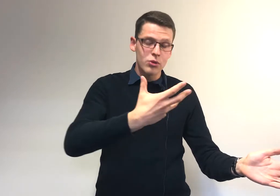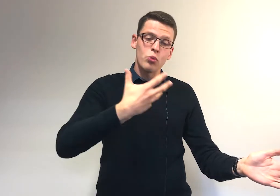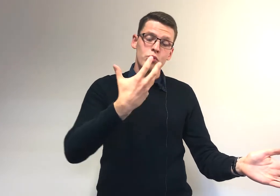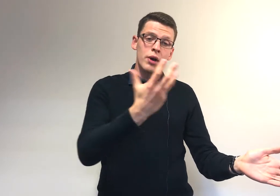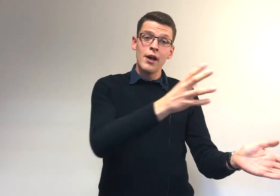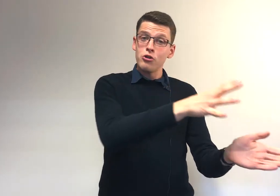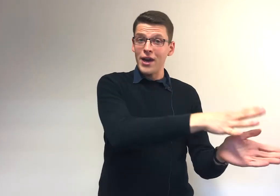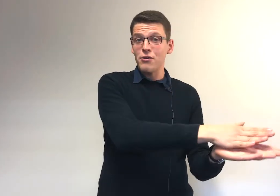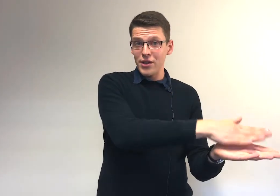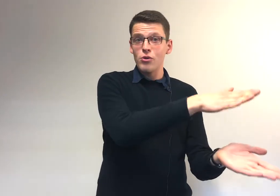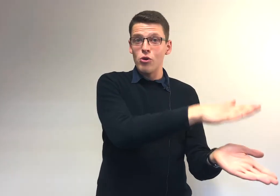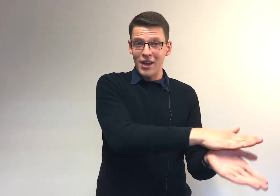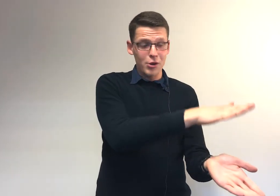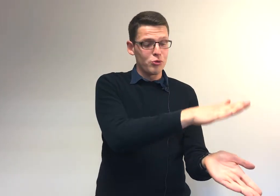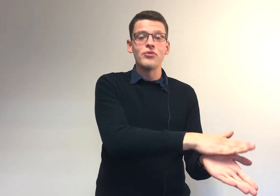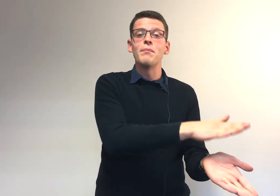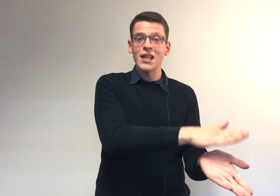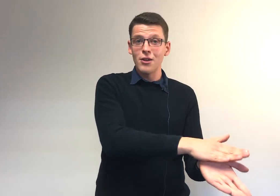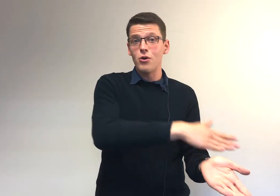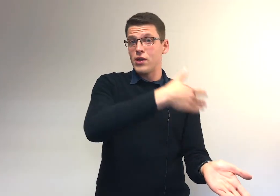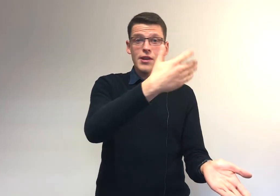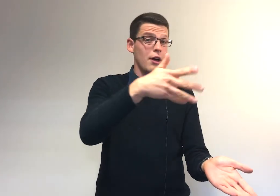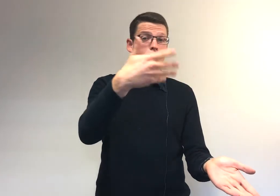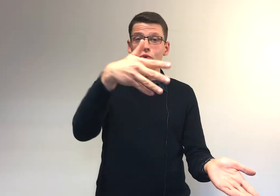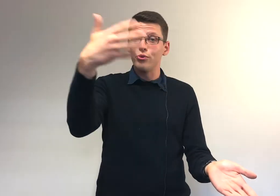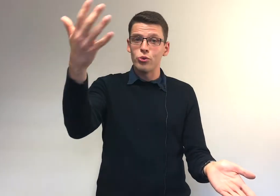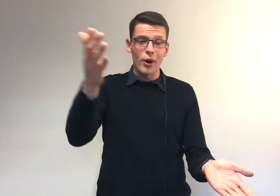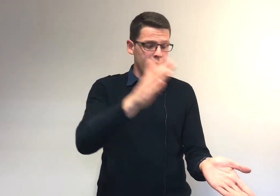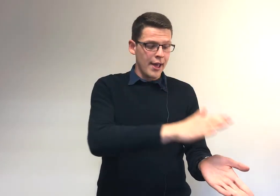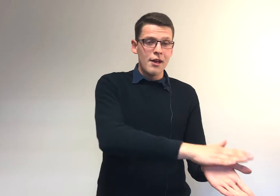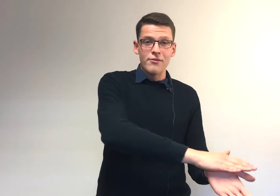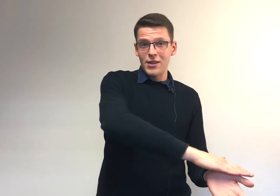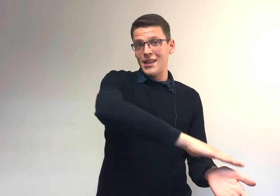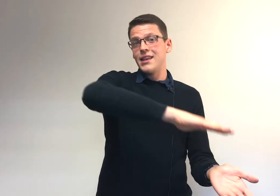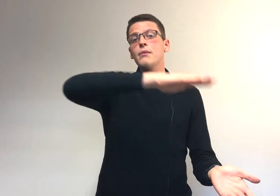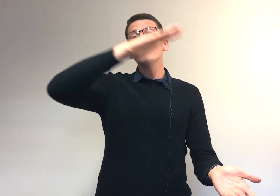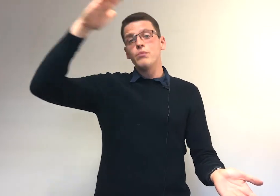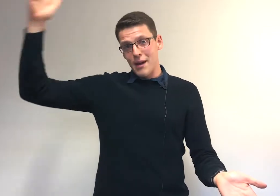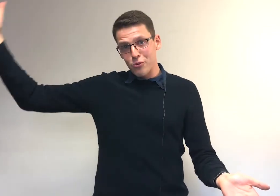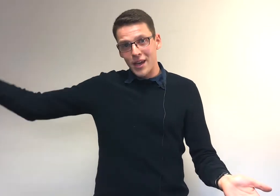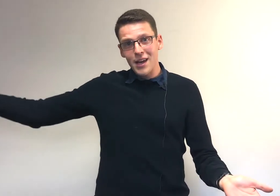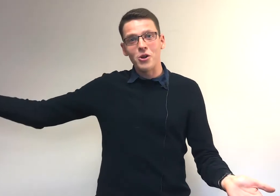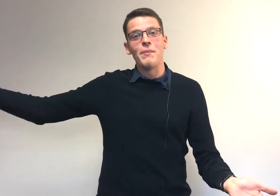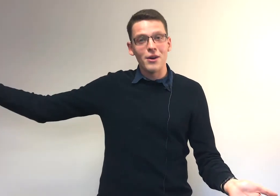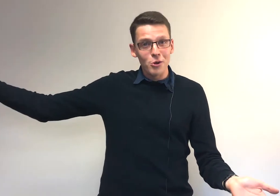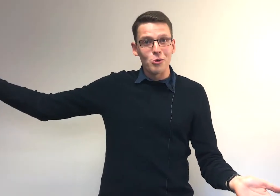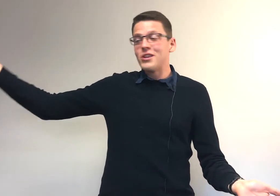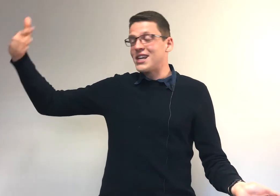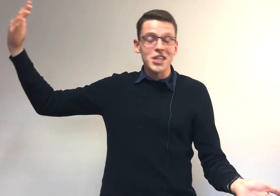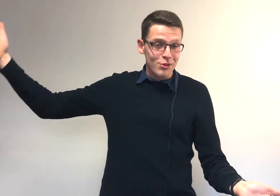ton cours. Tu verras qu'en fait, le travail que tu fais maintenant, en S1, S2 ou S3, va t'aider bien plus tard, dans la période tragique et